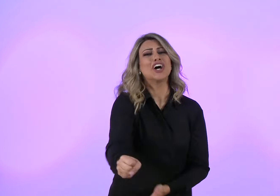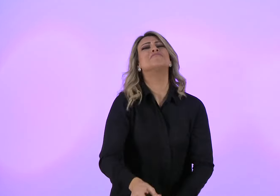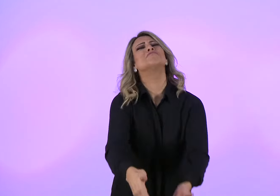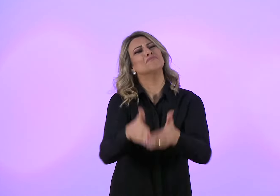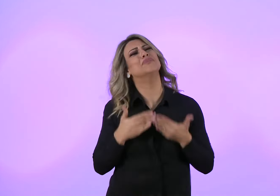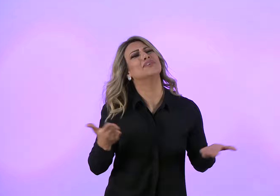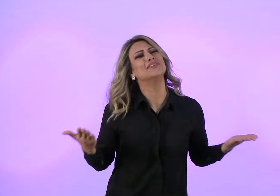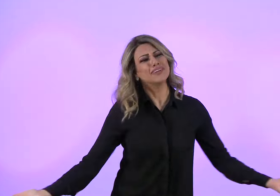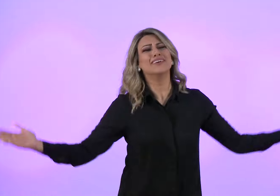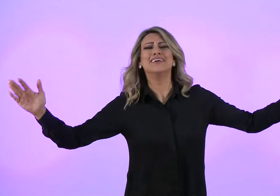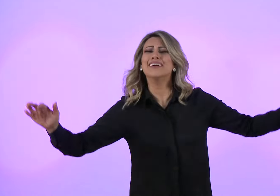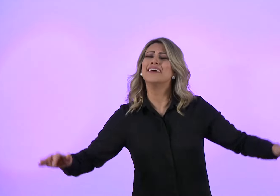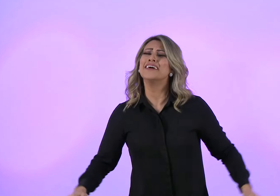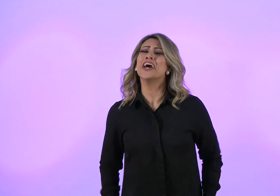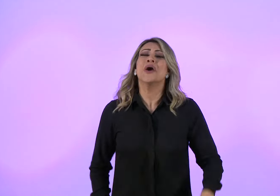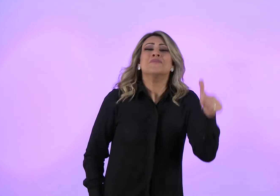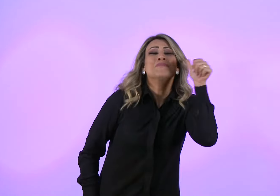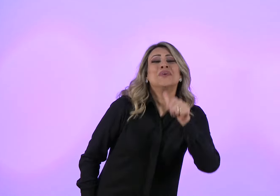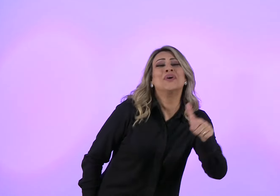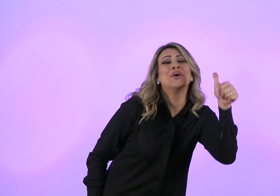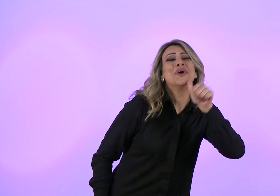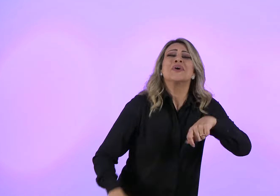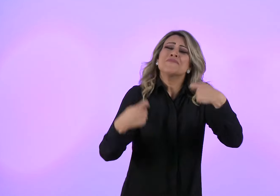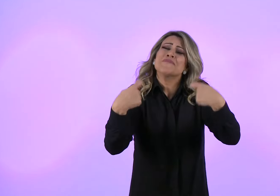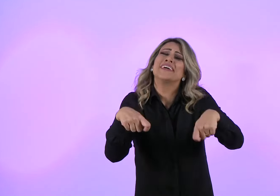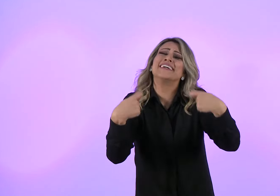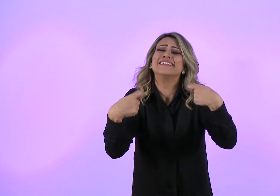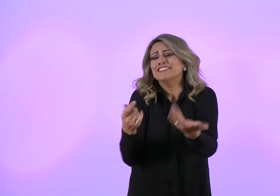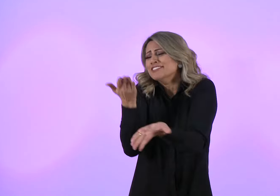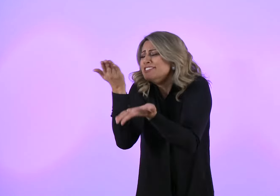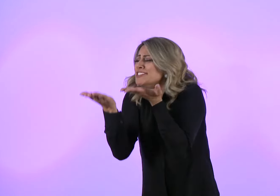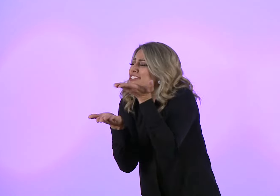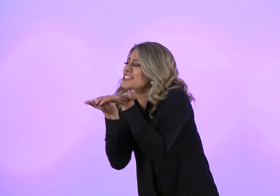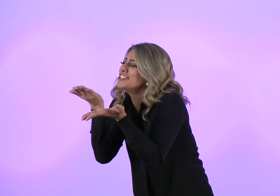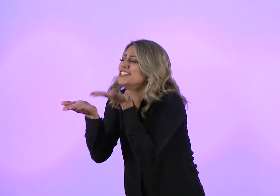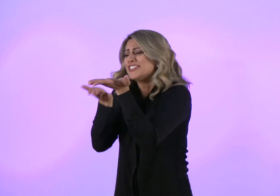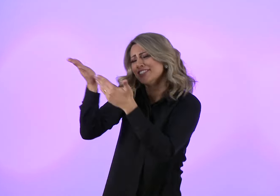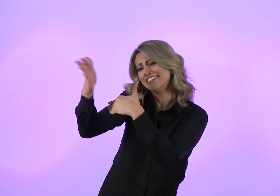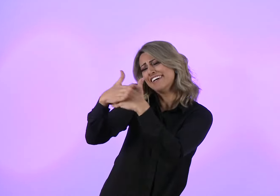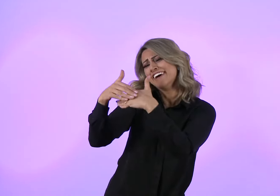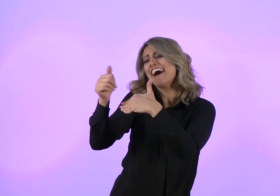Mulher Mulher Rima com ternura